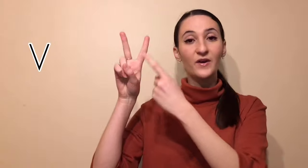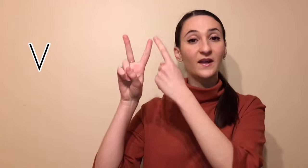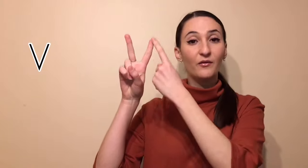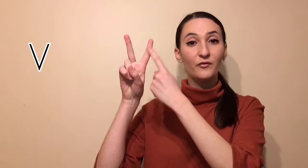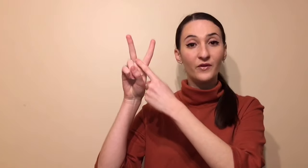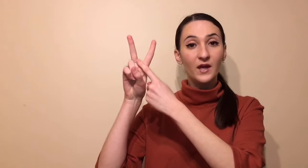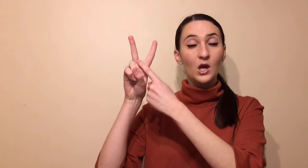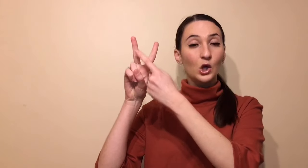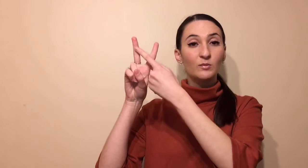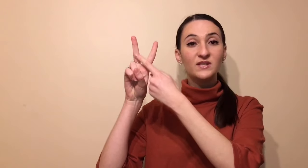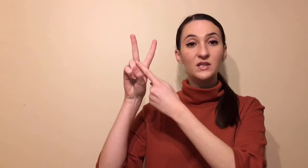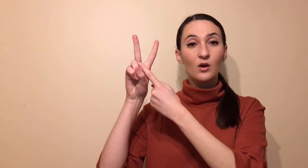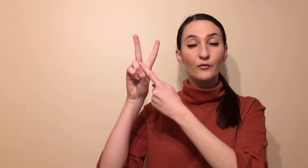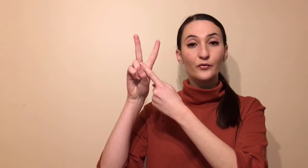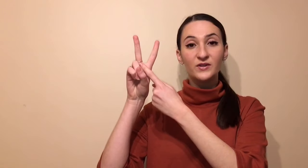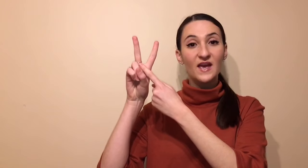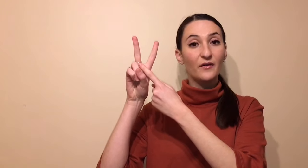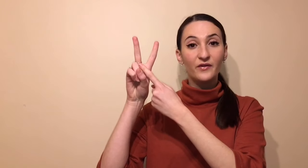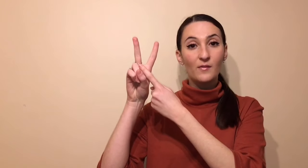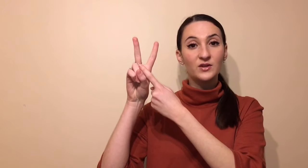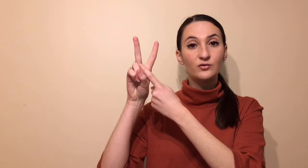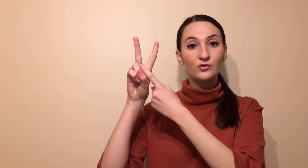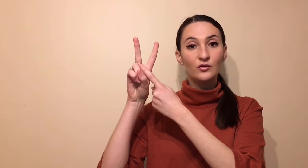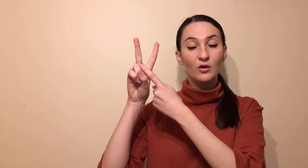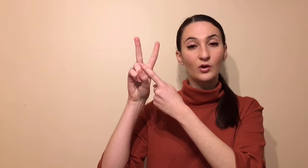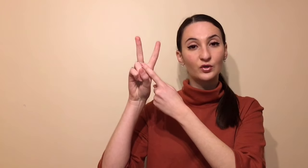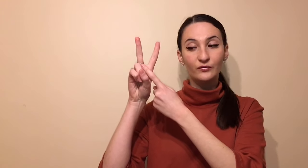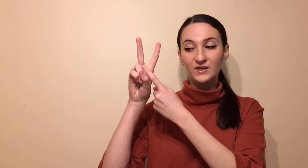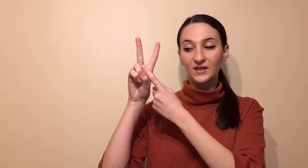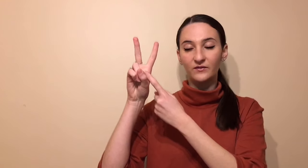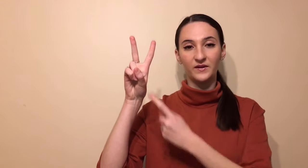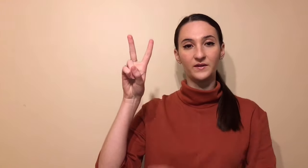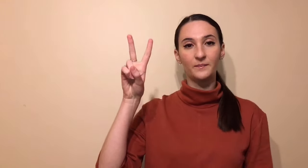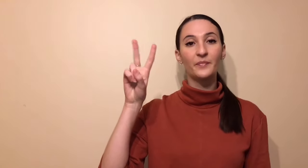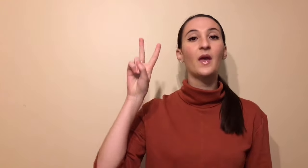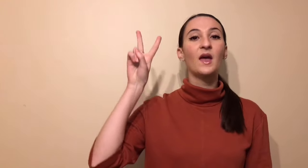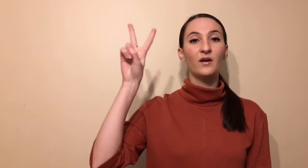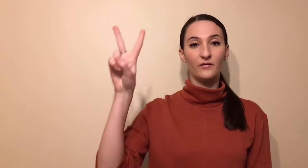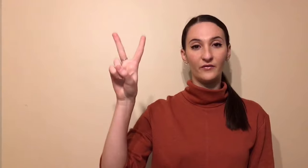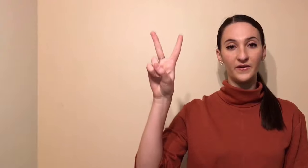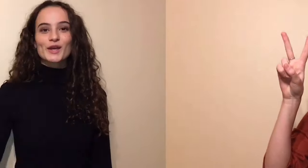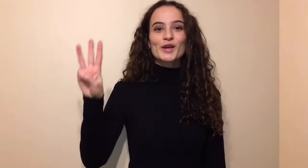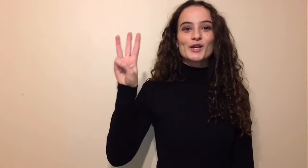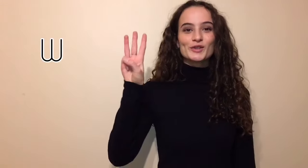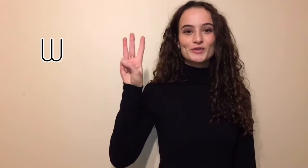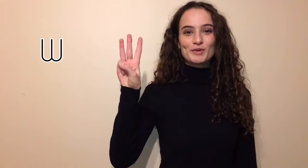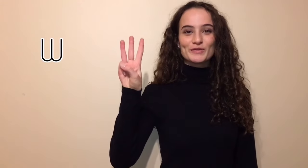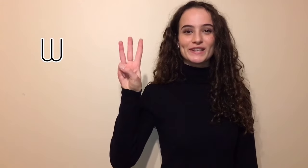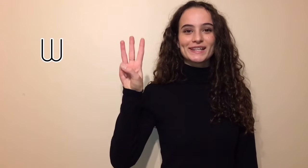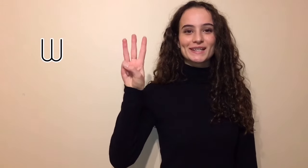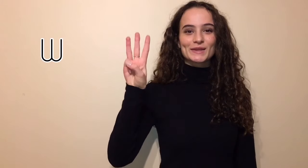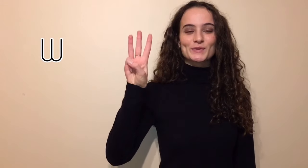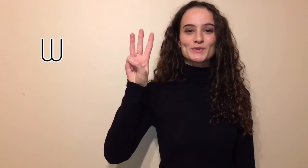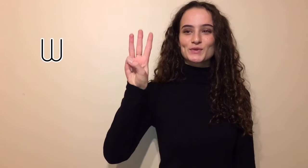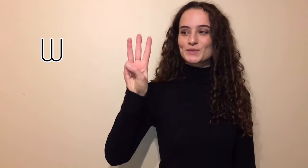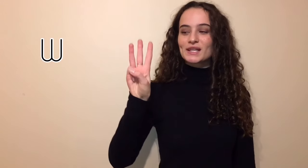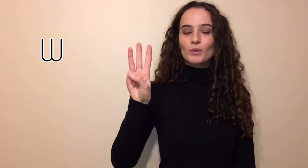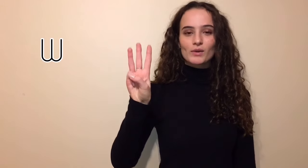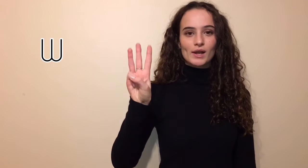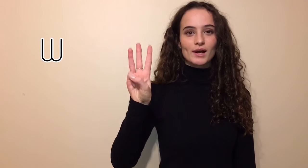faites un V, comme si vous faisiez un V en majuscule lorsque vous écrivez. V. W. Donc, ce sont ces trois doigts-là,